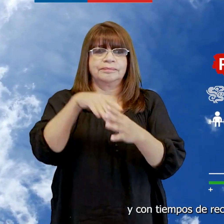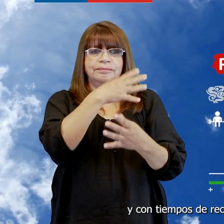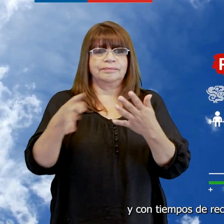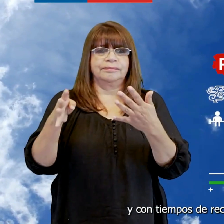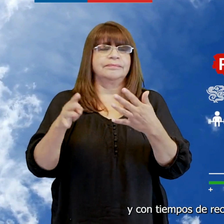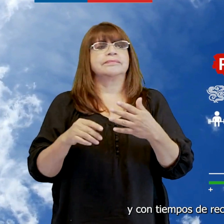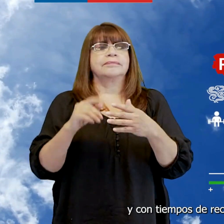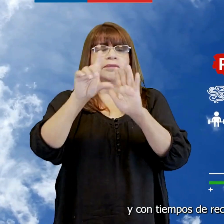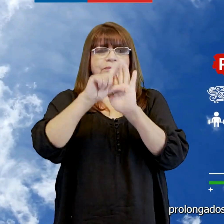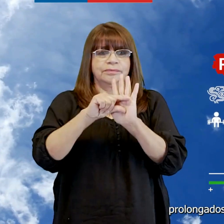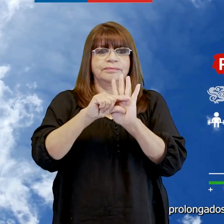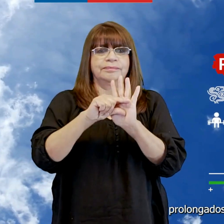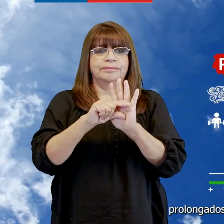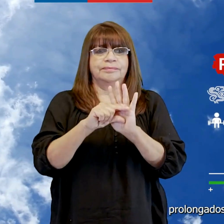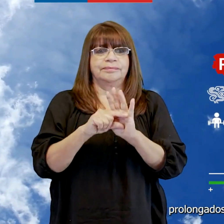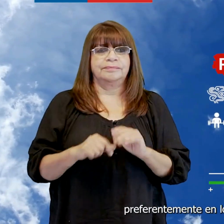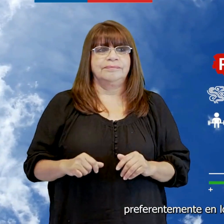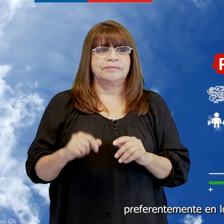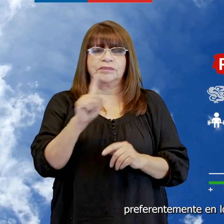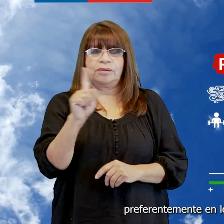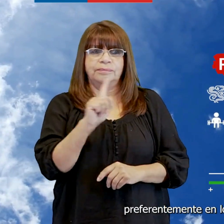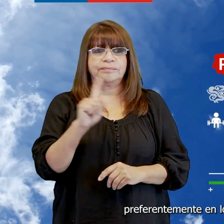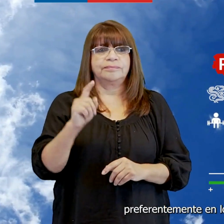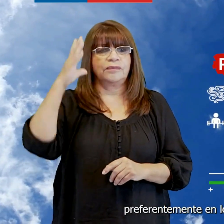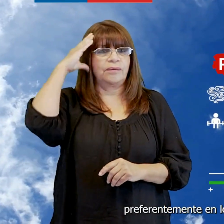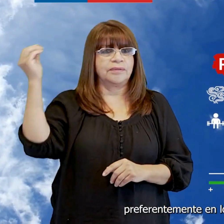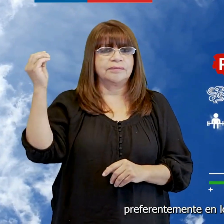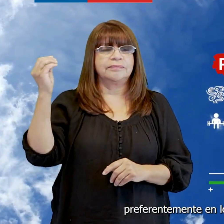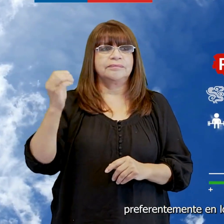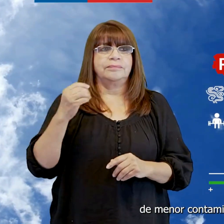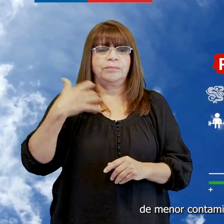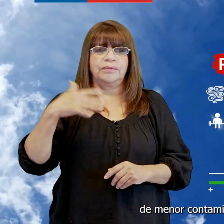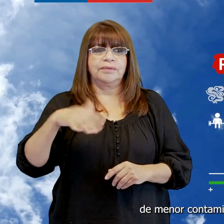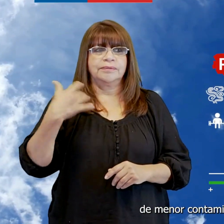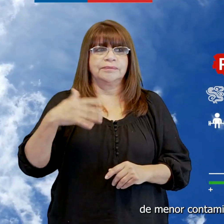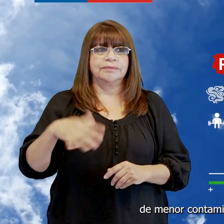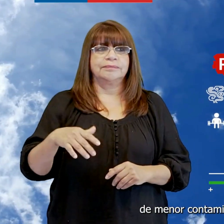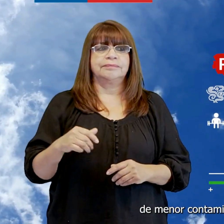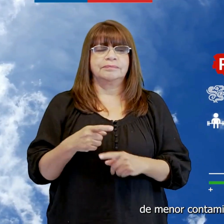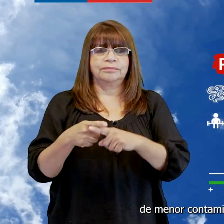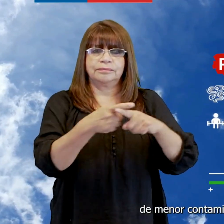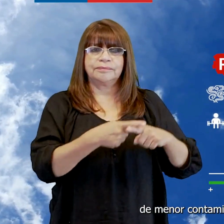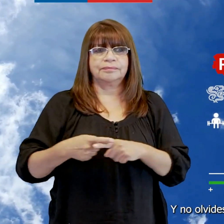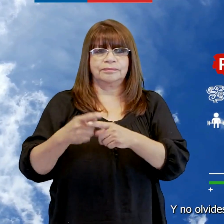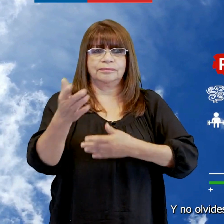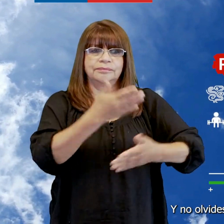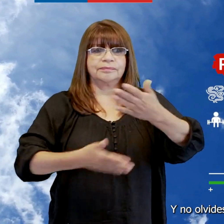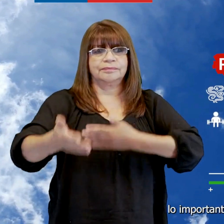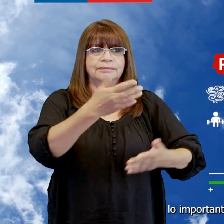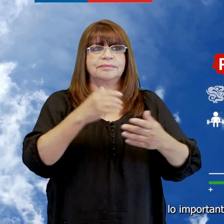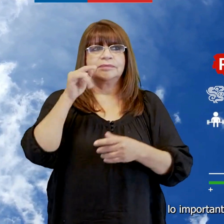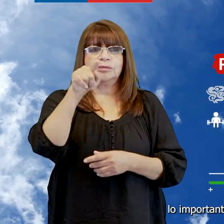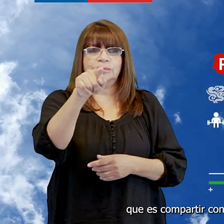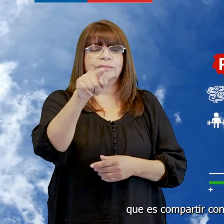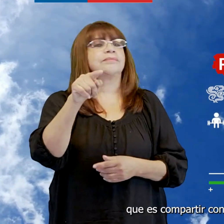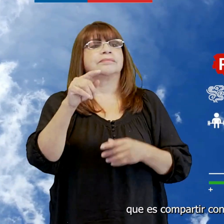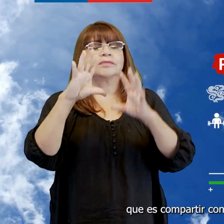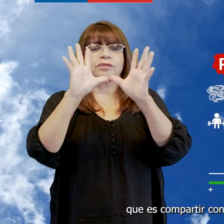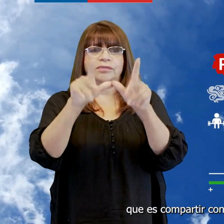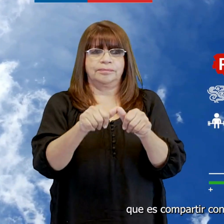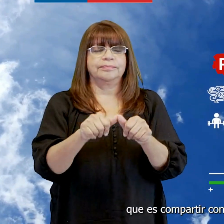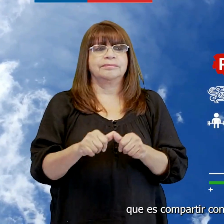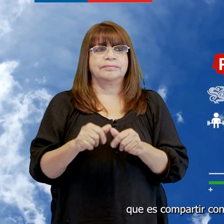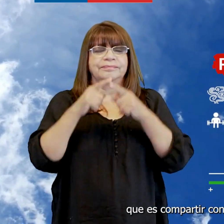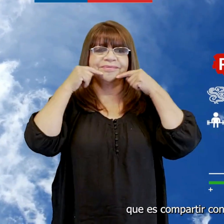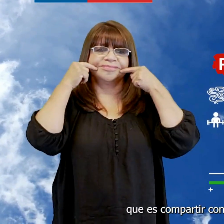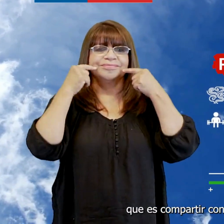y con tiempos de recuperación prolongados, preferentemente en los horarios de menor contaminación. Y no olvides lo importante que es